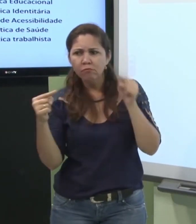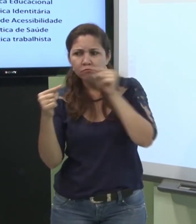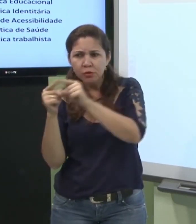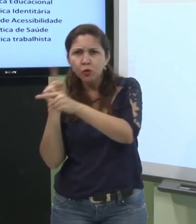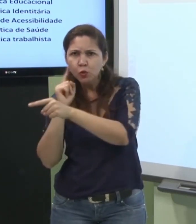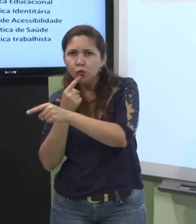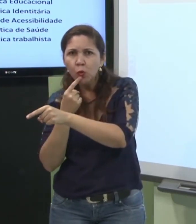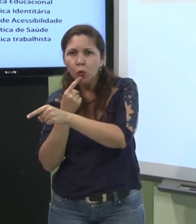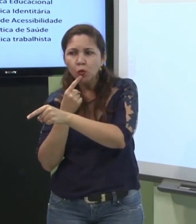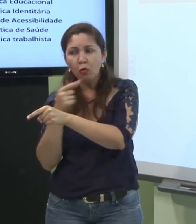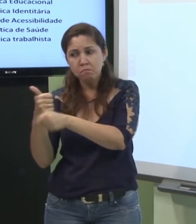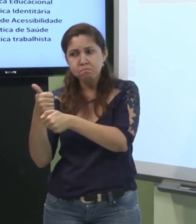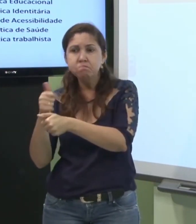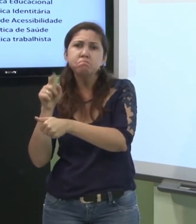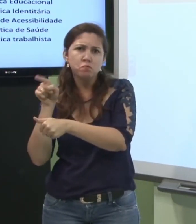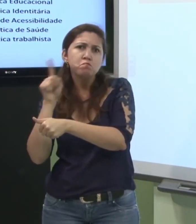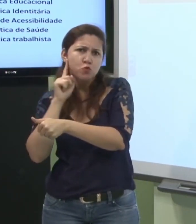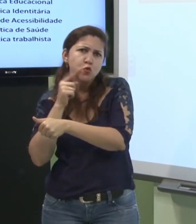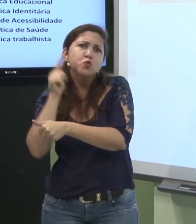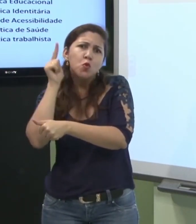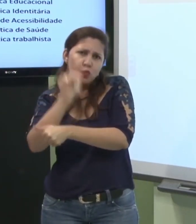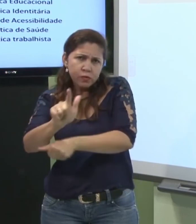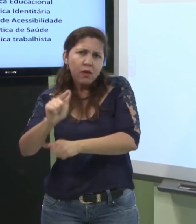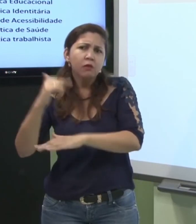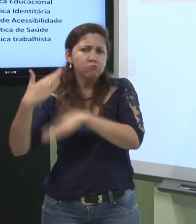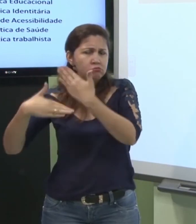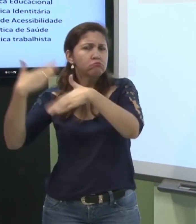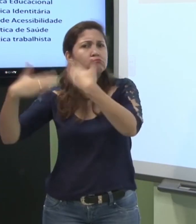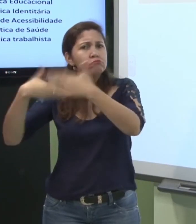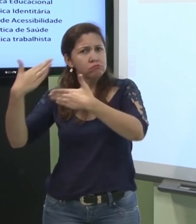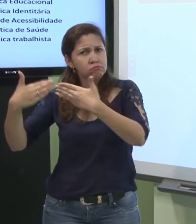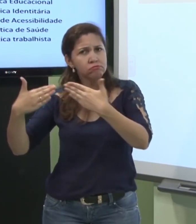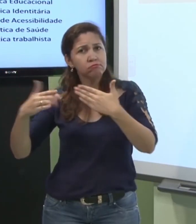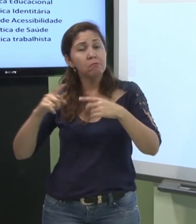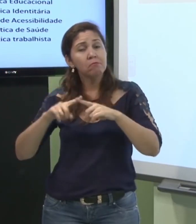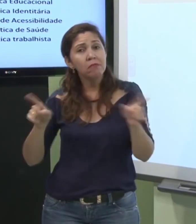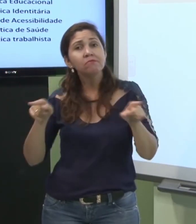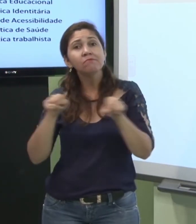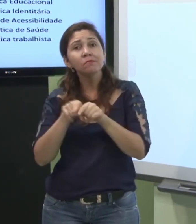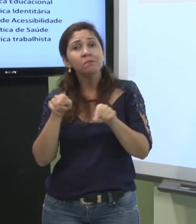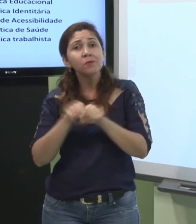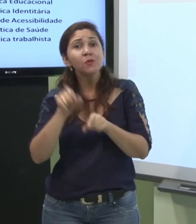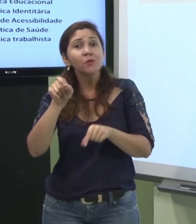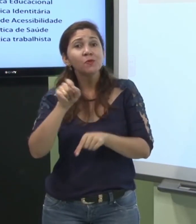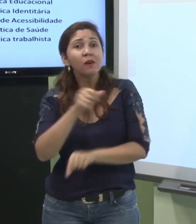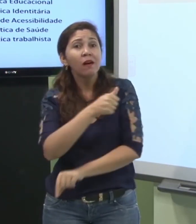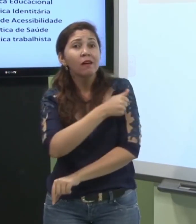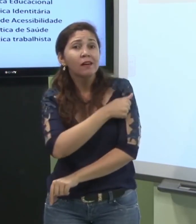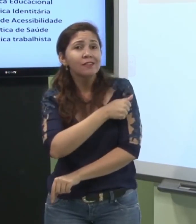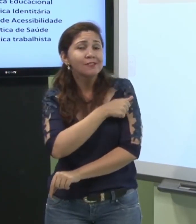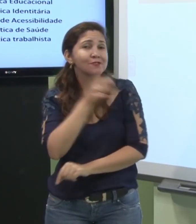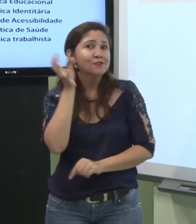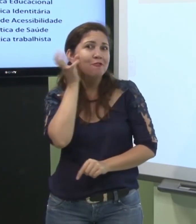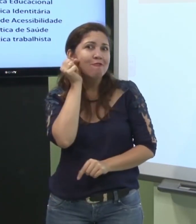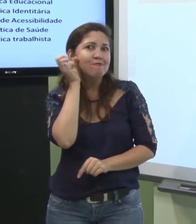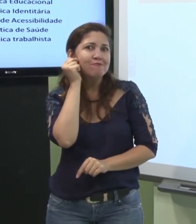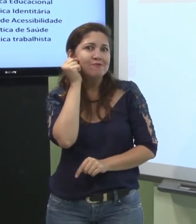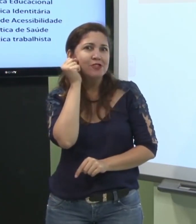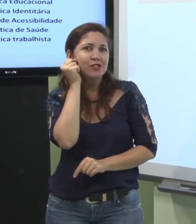um plano de aula mais visual sim ele vai conseguir atingir o surdo e o surdo vai conseguir se